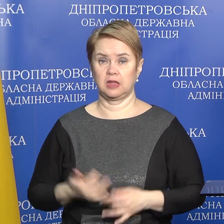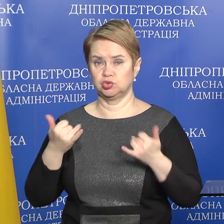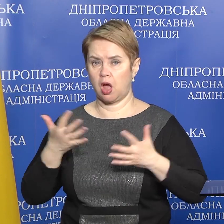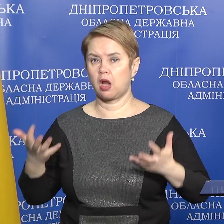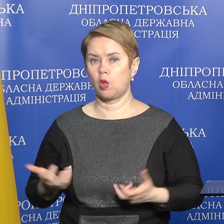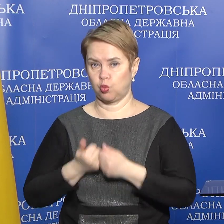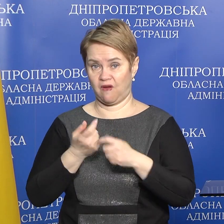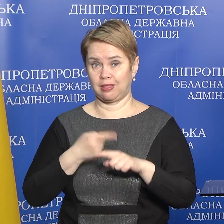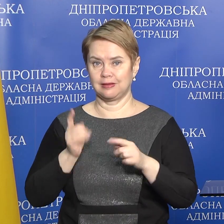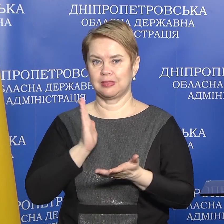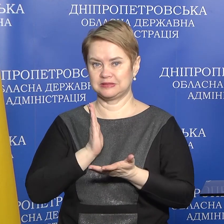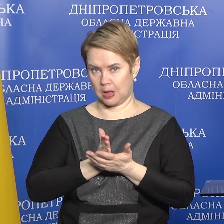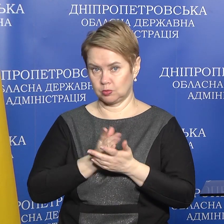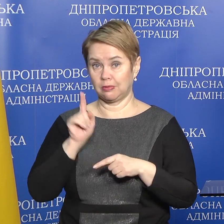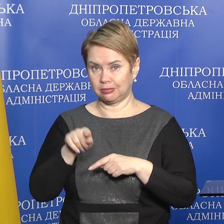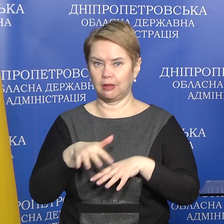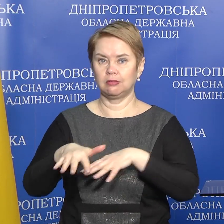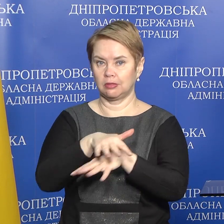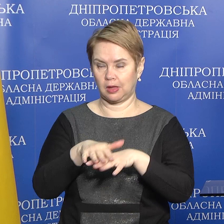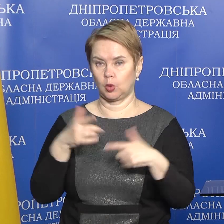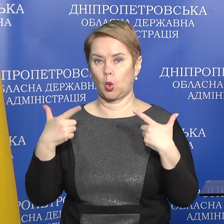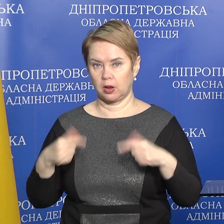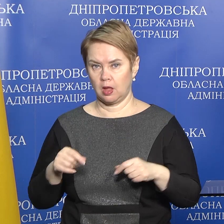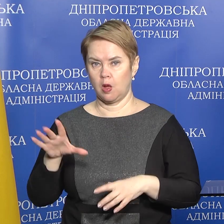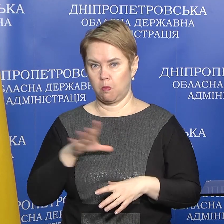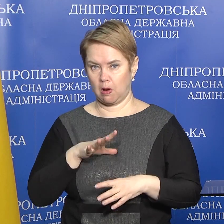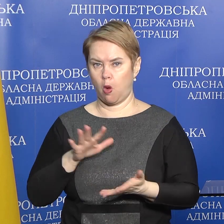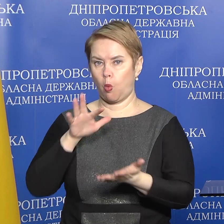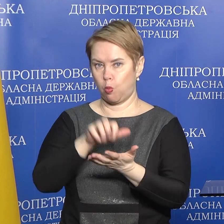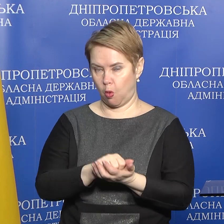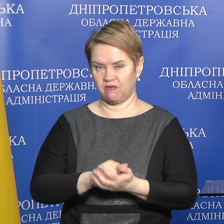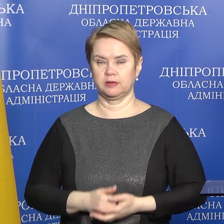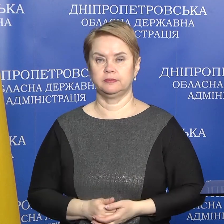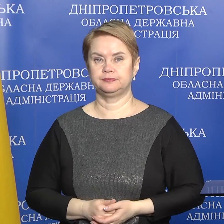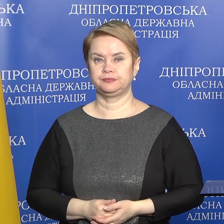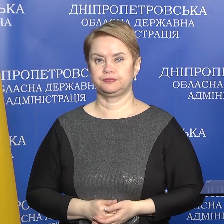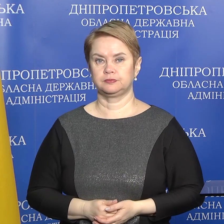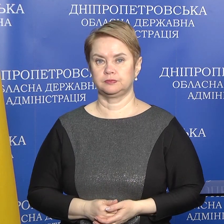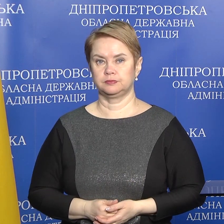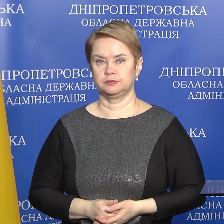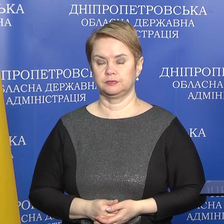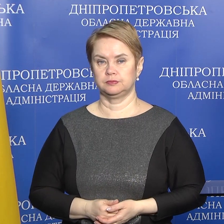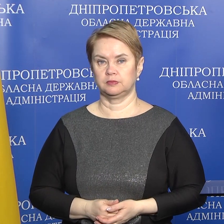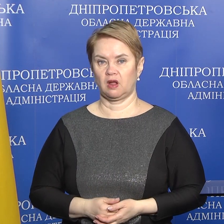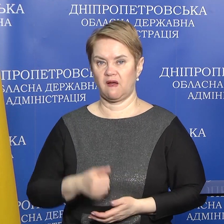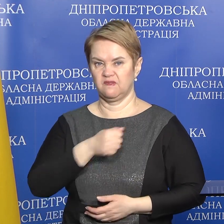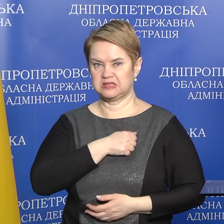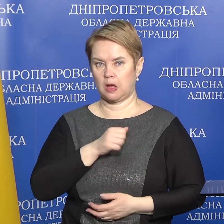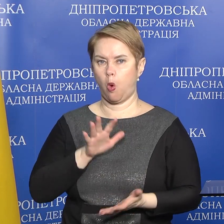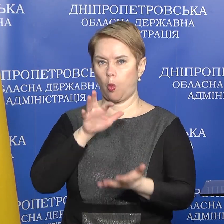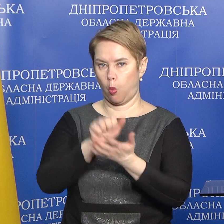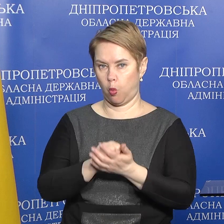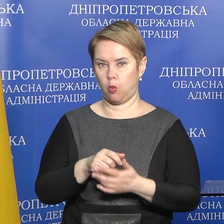рятувальники, які знаходяться на тих територіях, де були окуповані військами,